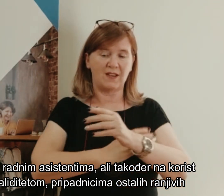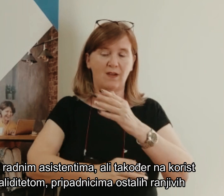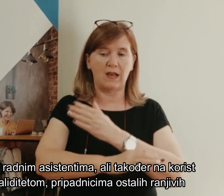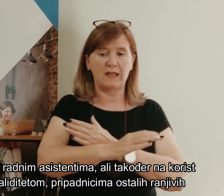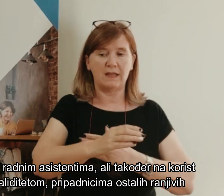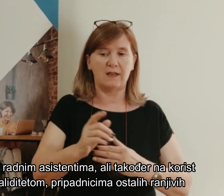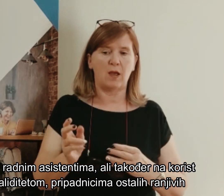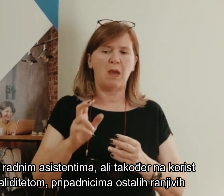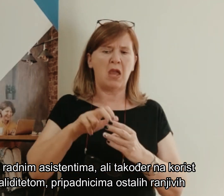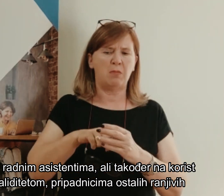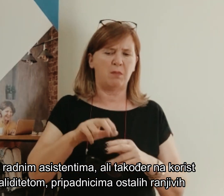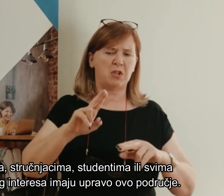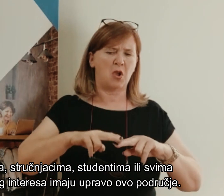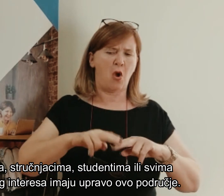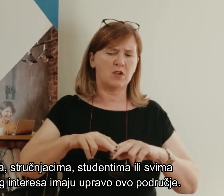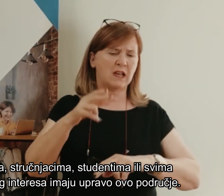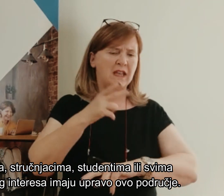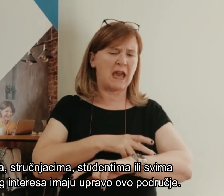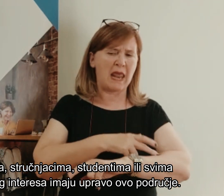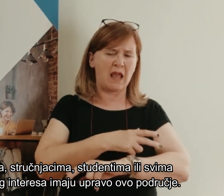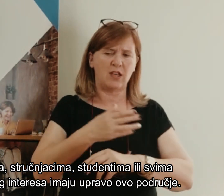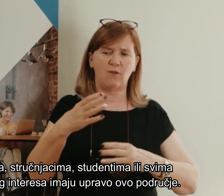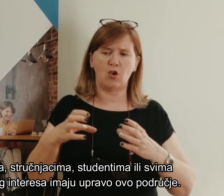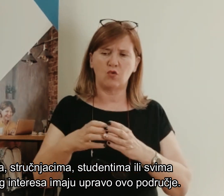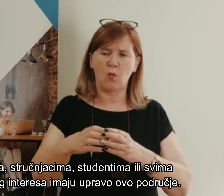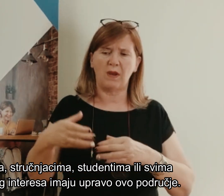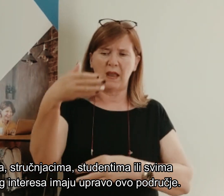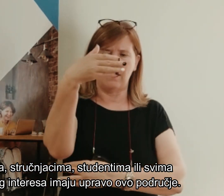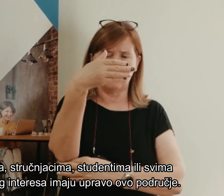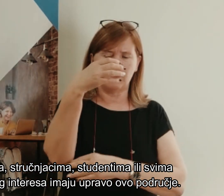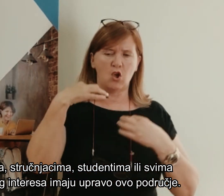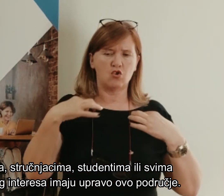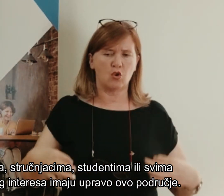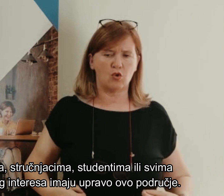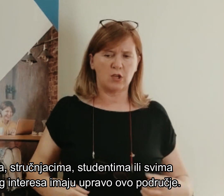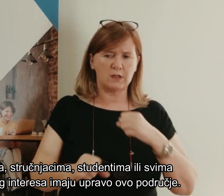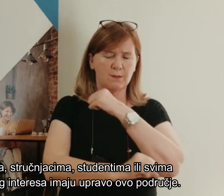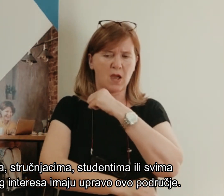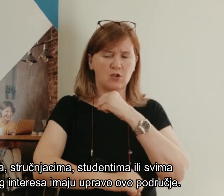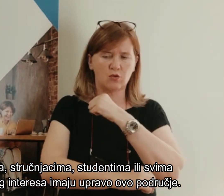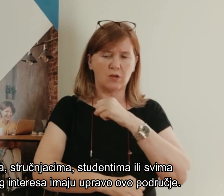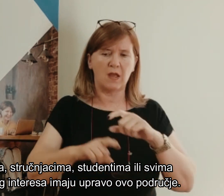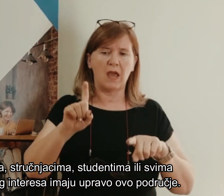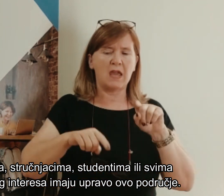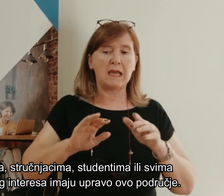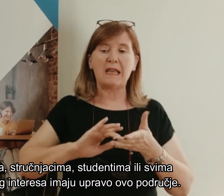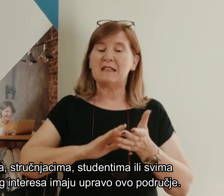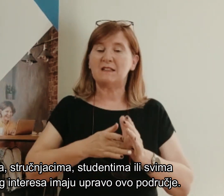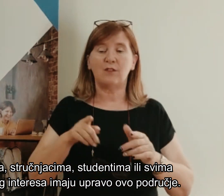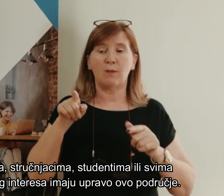pripadnicima ostalih ranjivih skupina, poslodavcima, stručnjacima, studentima ili svima onima koji u fokusu